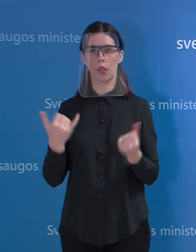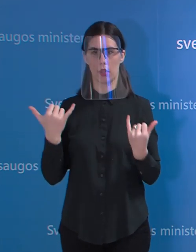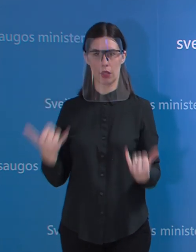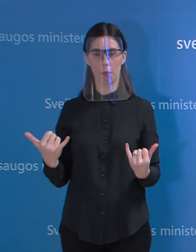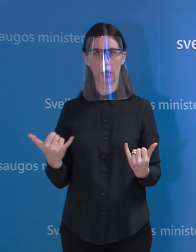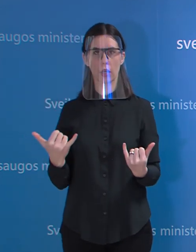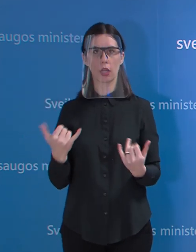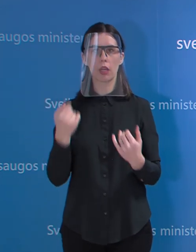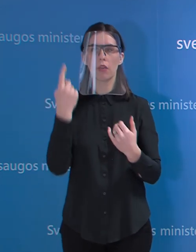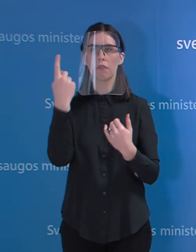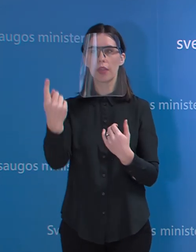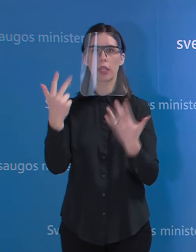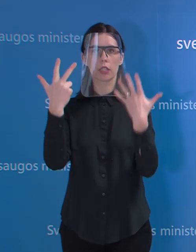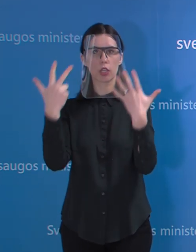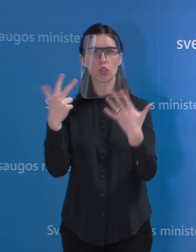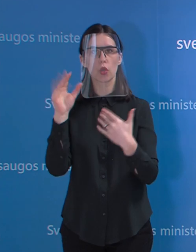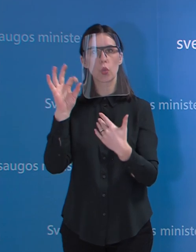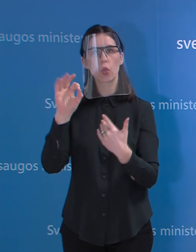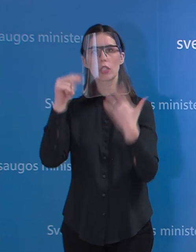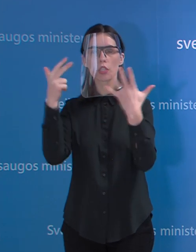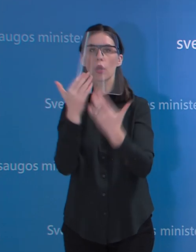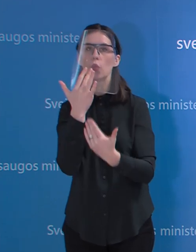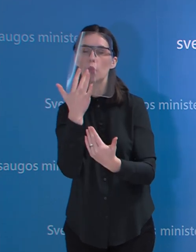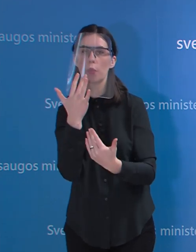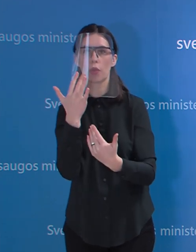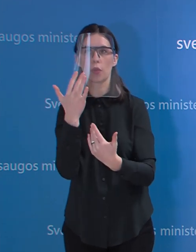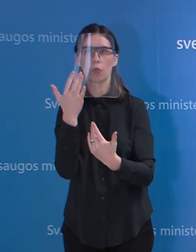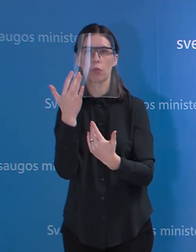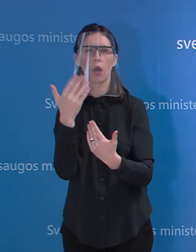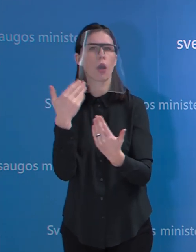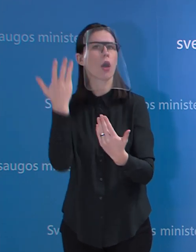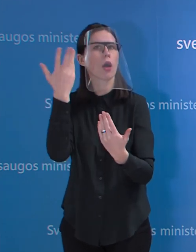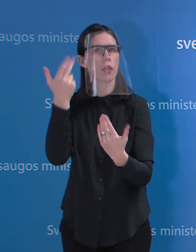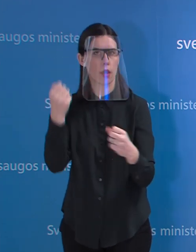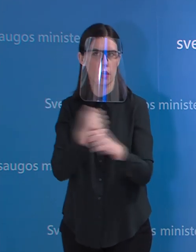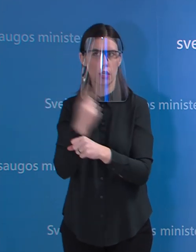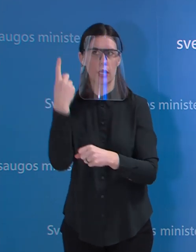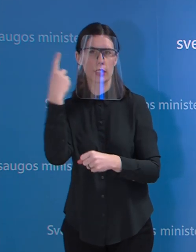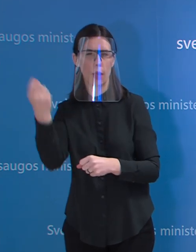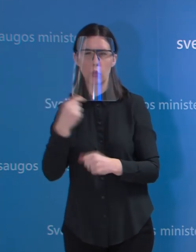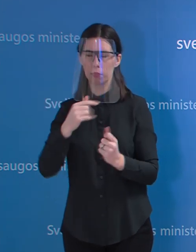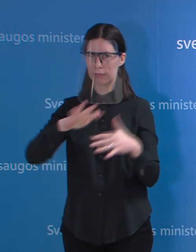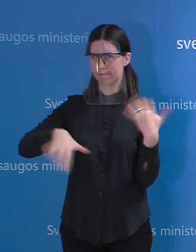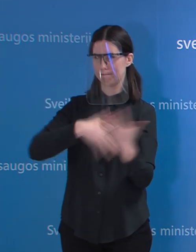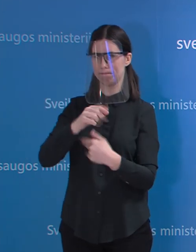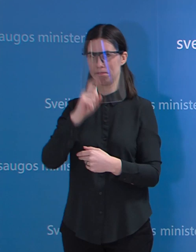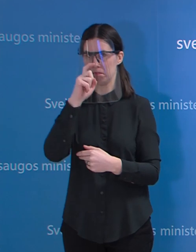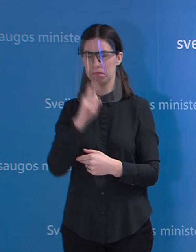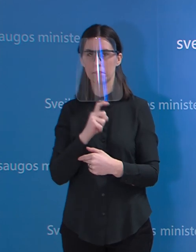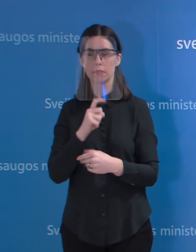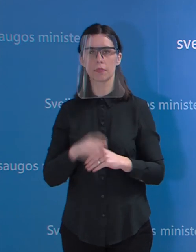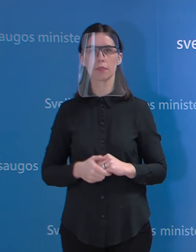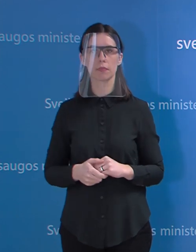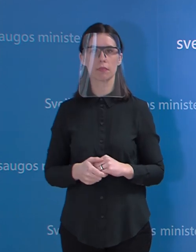į 1,8,8? Labai paini tvarka, gal galite paprasčiau paaiškinti? Nežinau, kaip ją